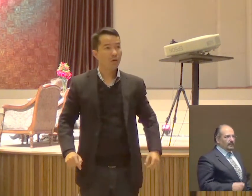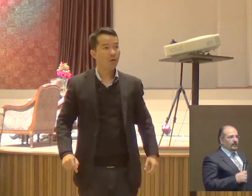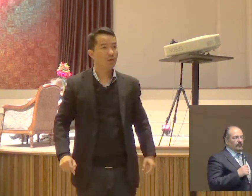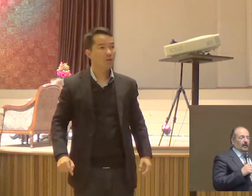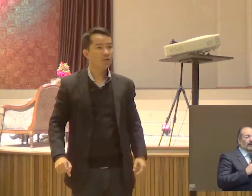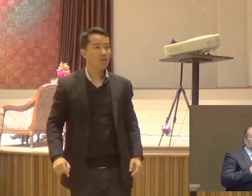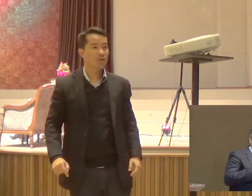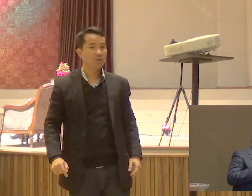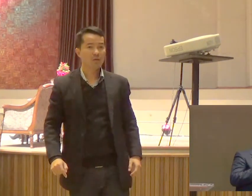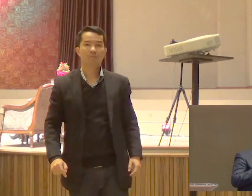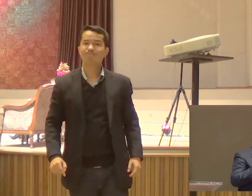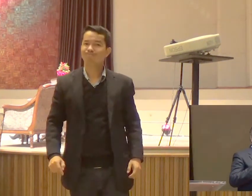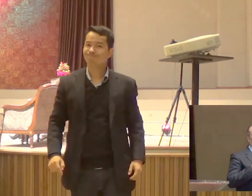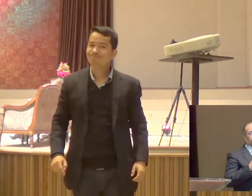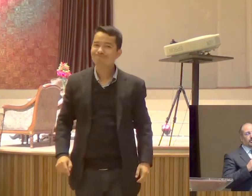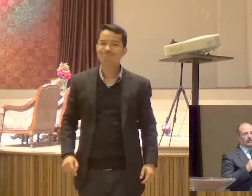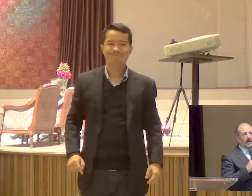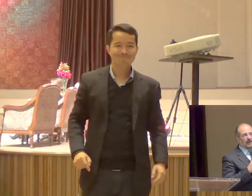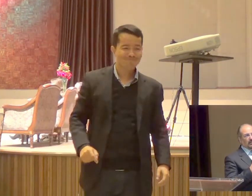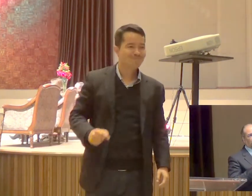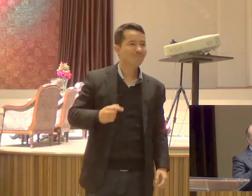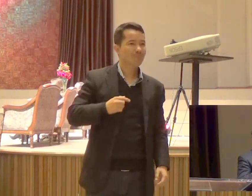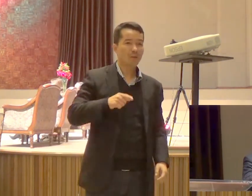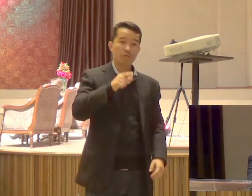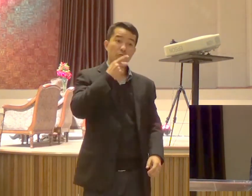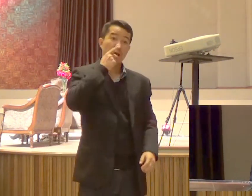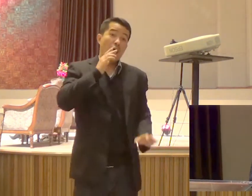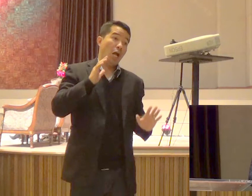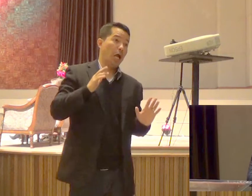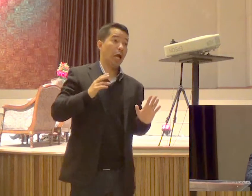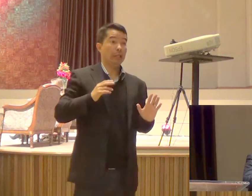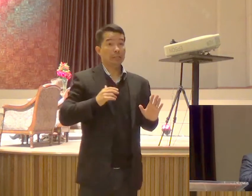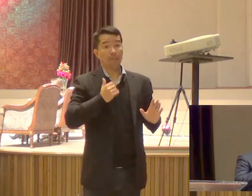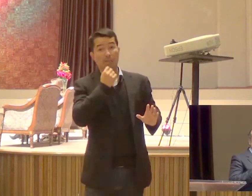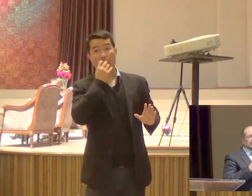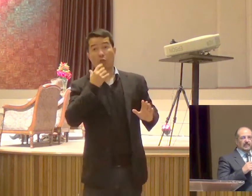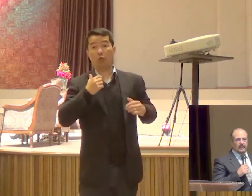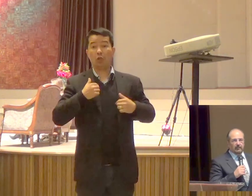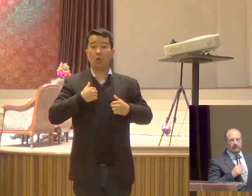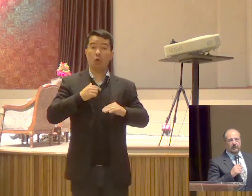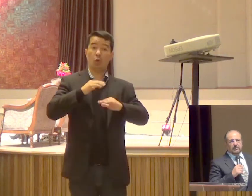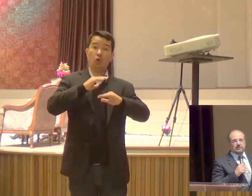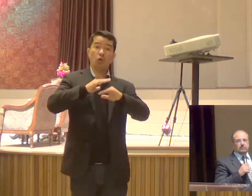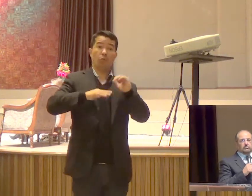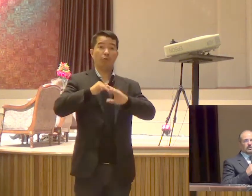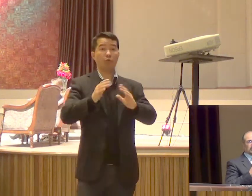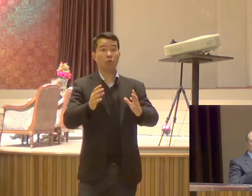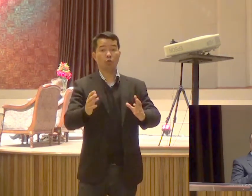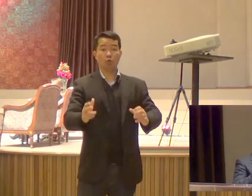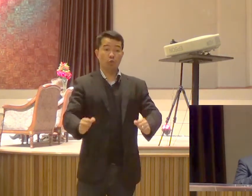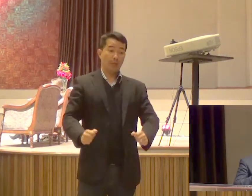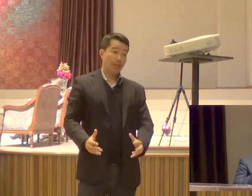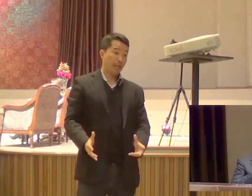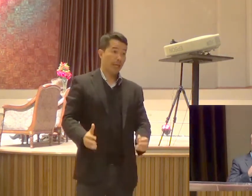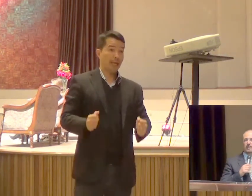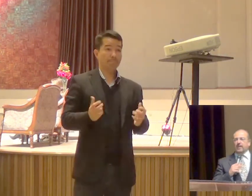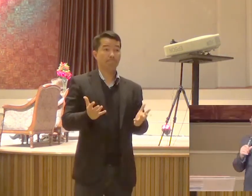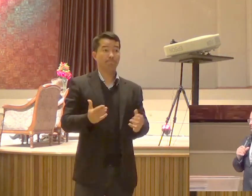É eu como profissional Eu tenho Quer dizer São muitas coisas Estudei